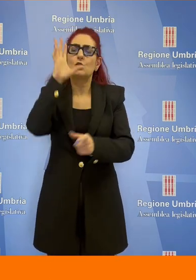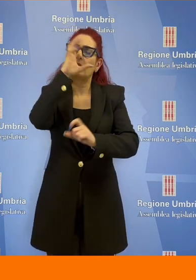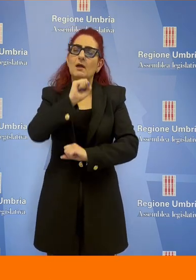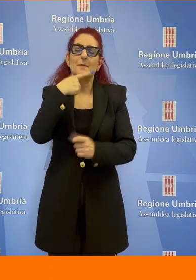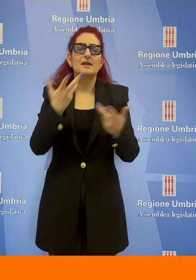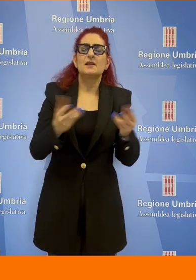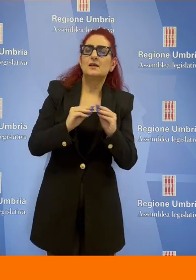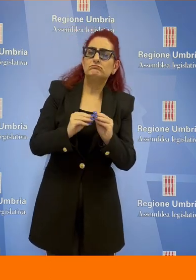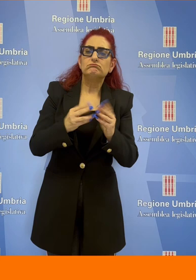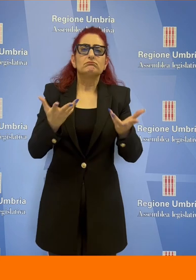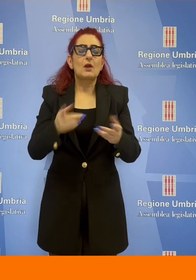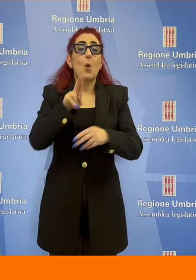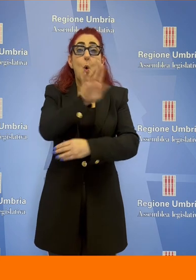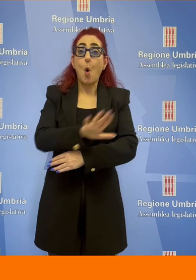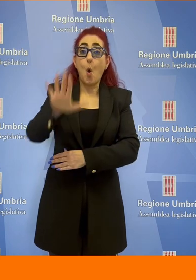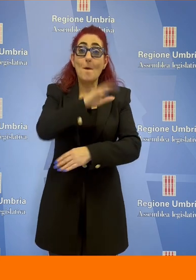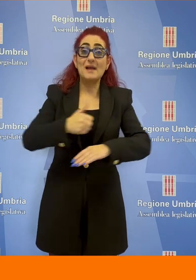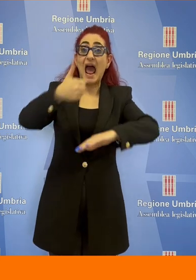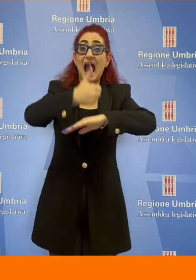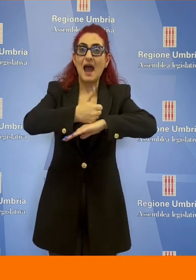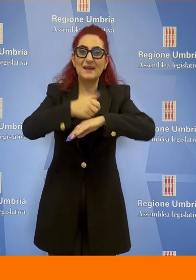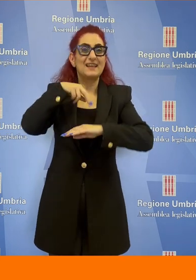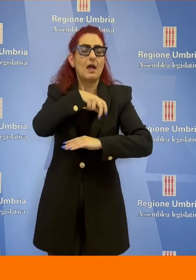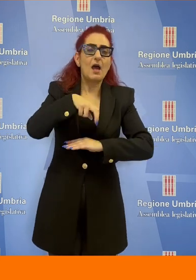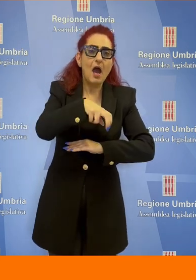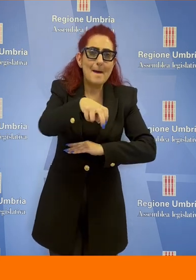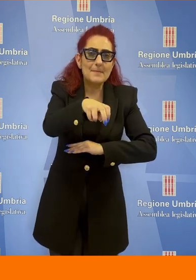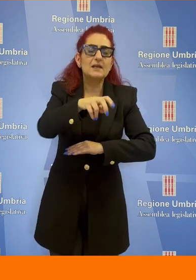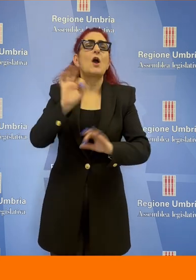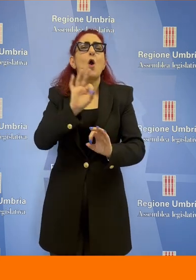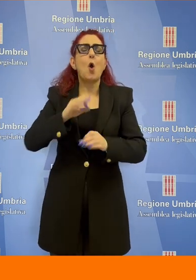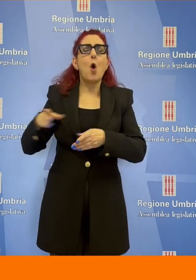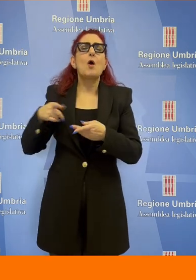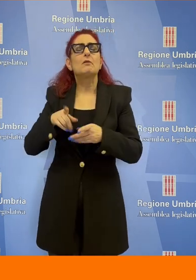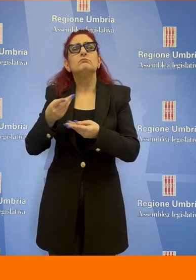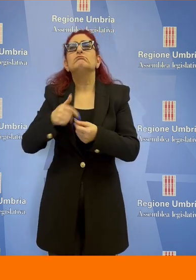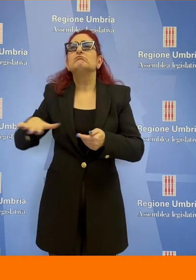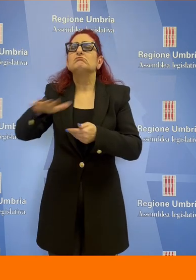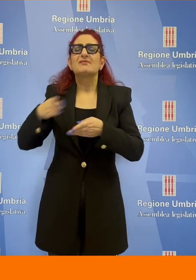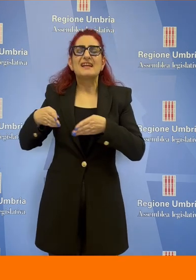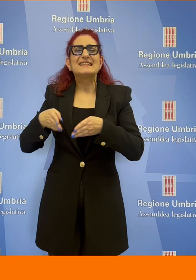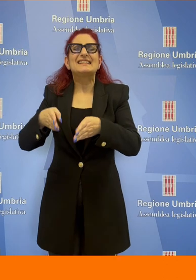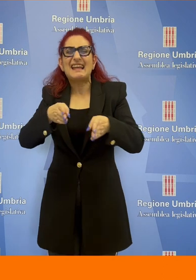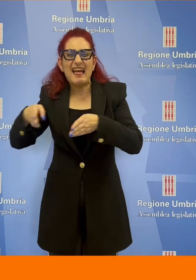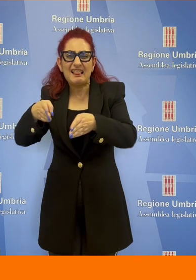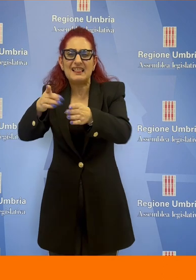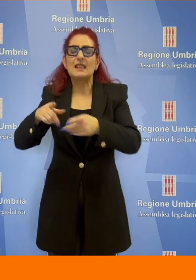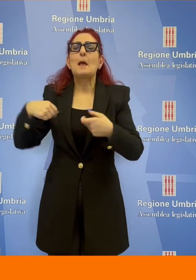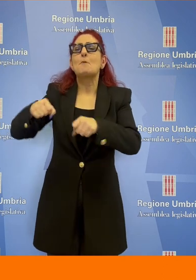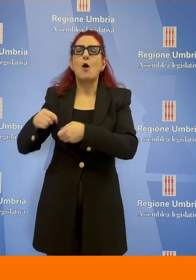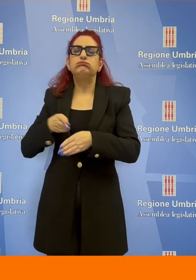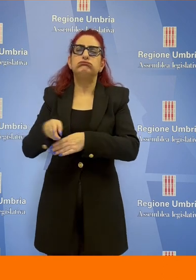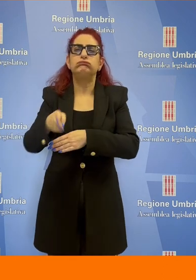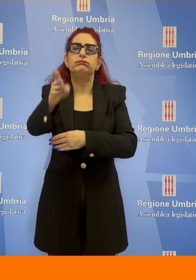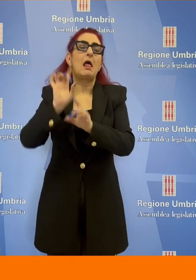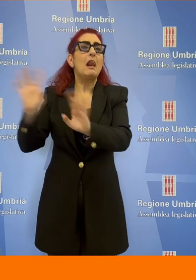per capire se l'Umbria è la capitale dei cammini o la terra del via libera ai mezzi a motore sui sentieri.